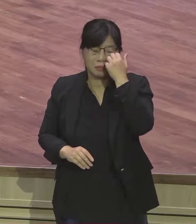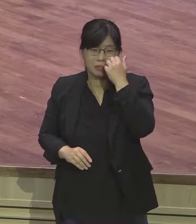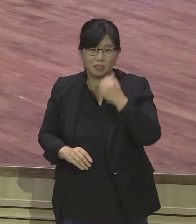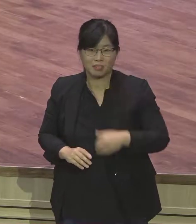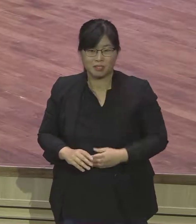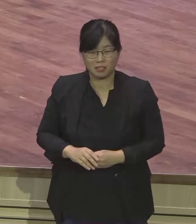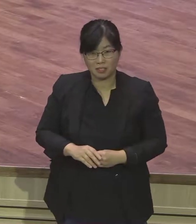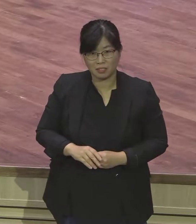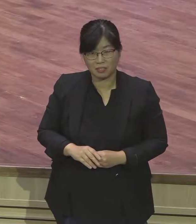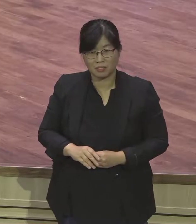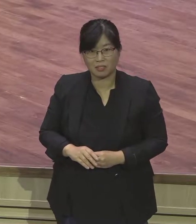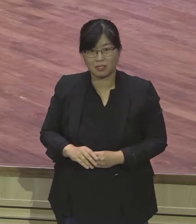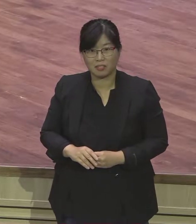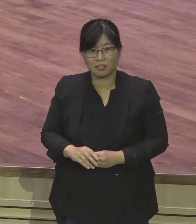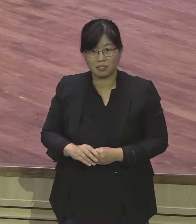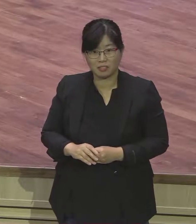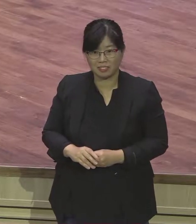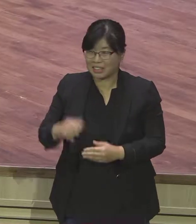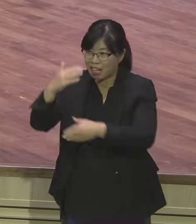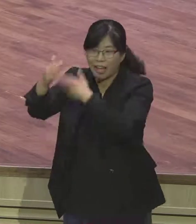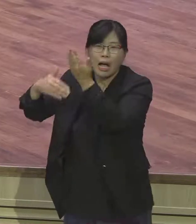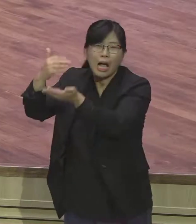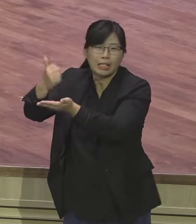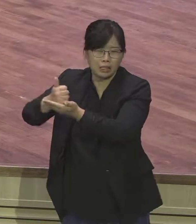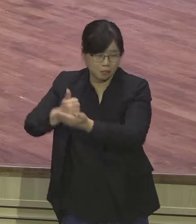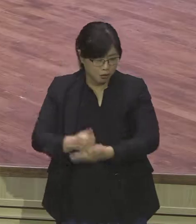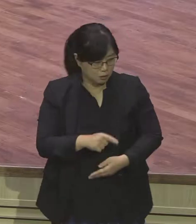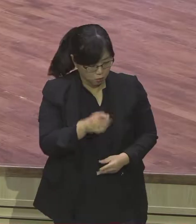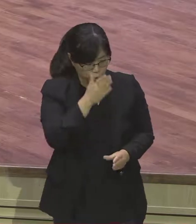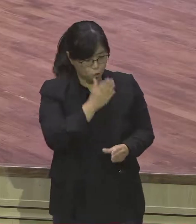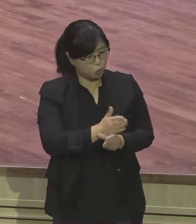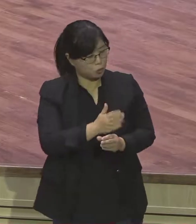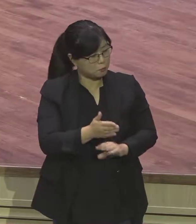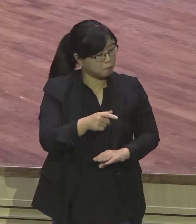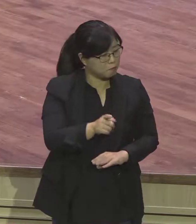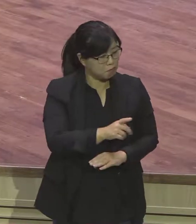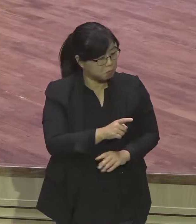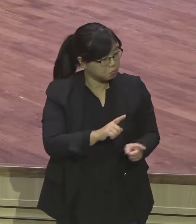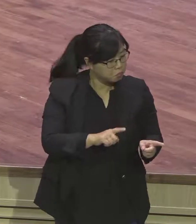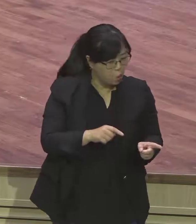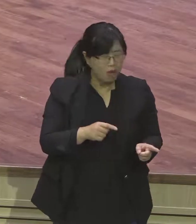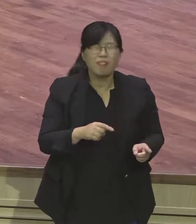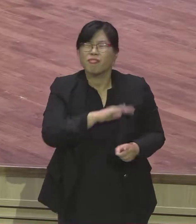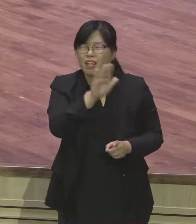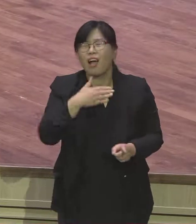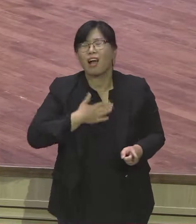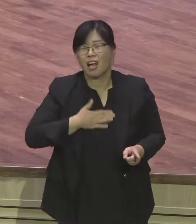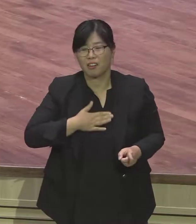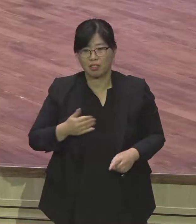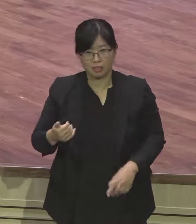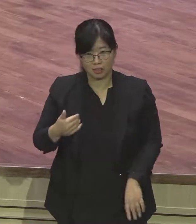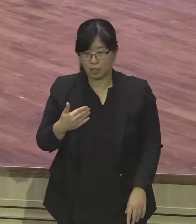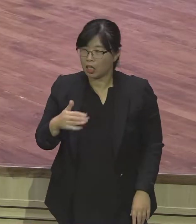하나님 양쪽 다 보고 계신다니까 여러분 시어머니가 시어머니가